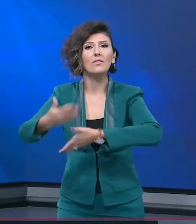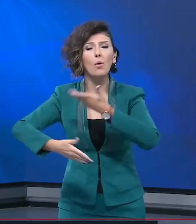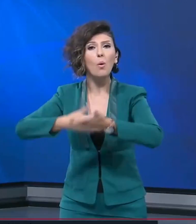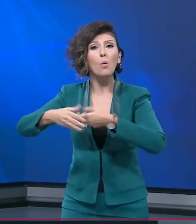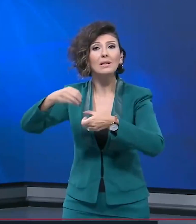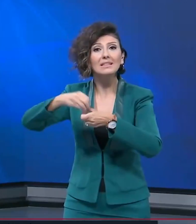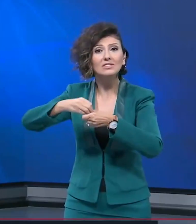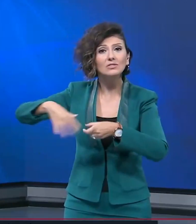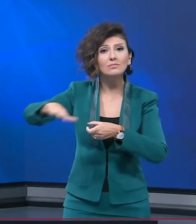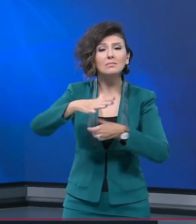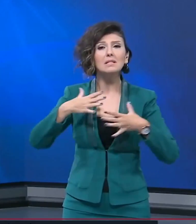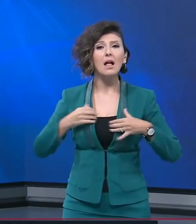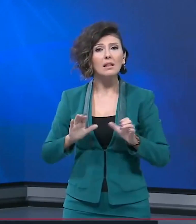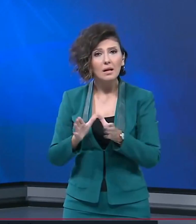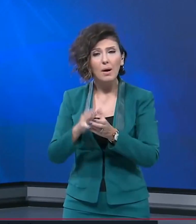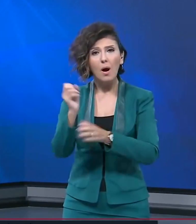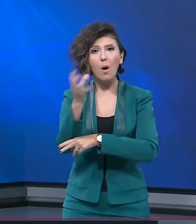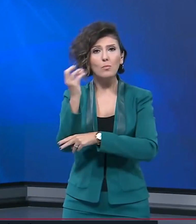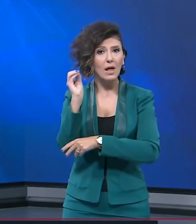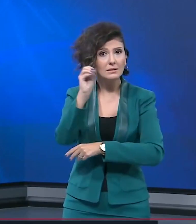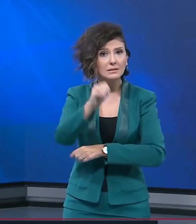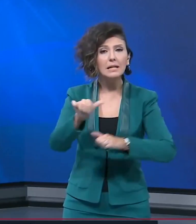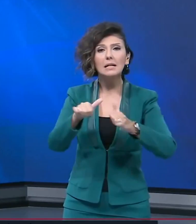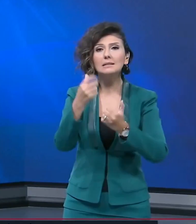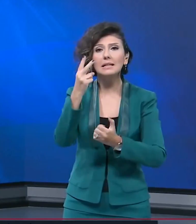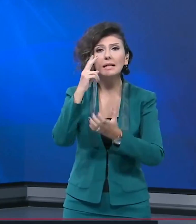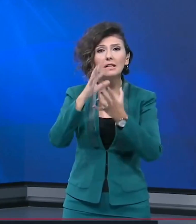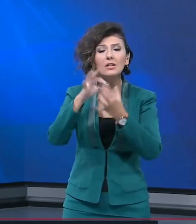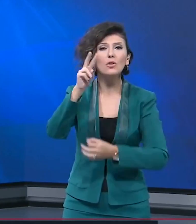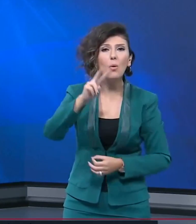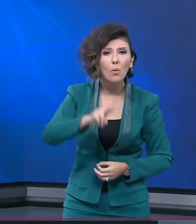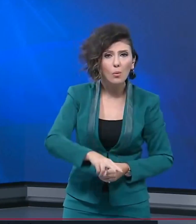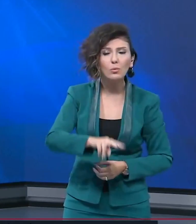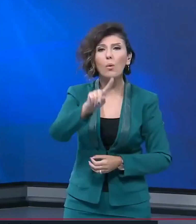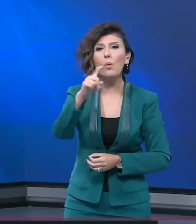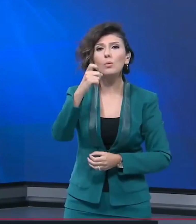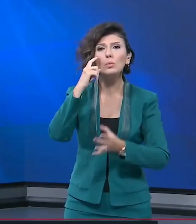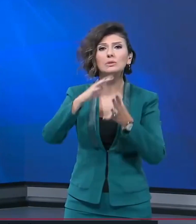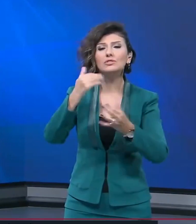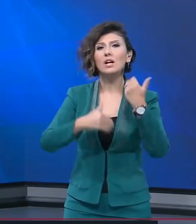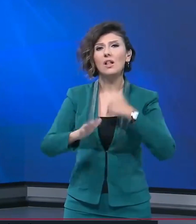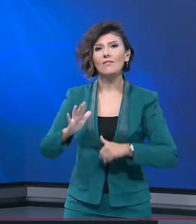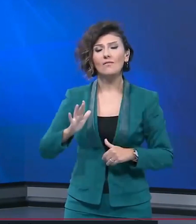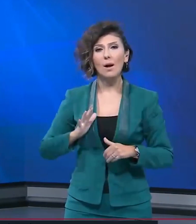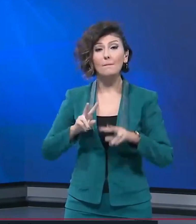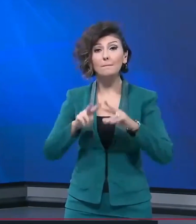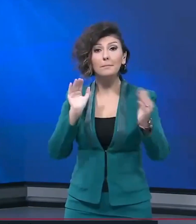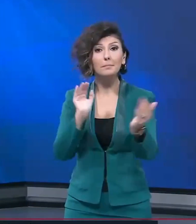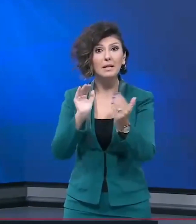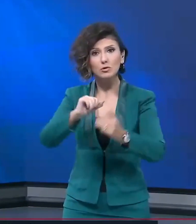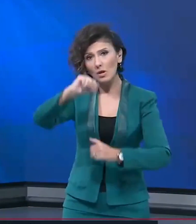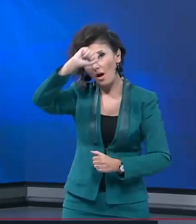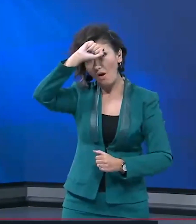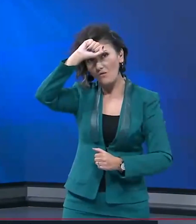sağlık ekibi ve ambulans sevk edildi. Kazada iki kişi hayatını kaybetti. 19 kişi yaralandı. Minibüste